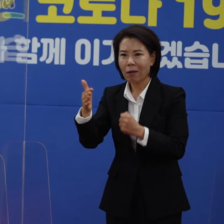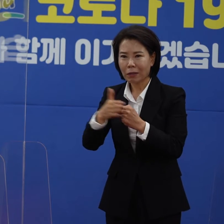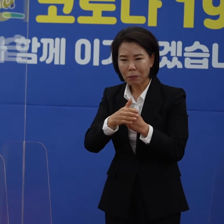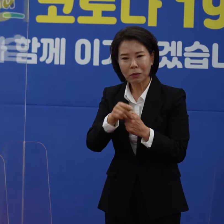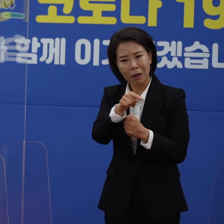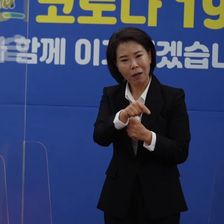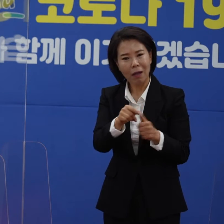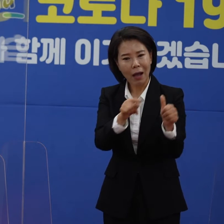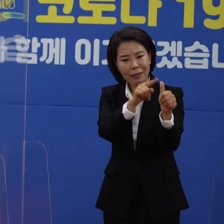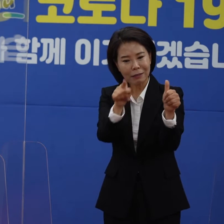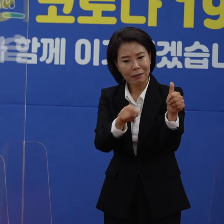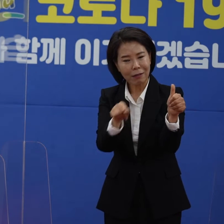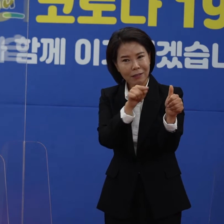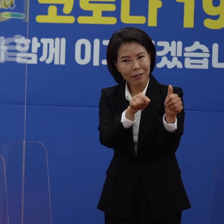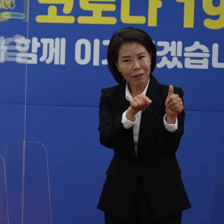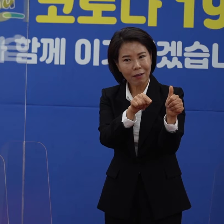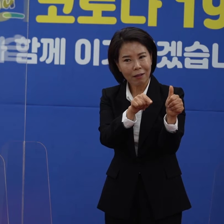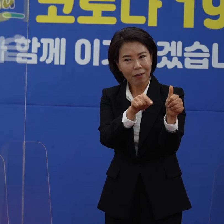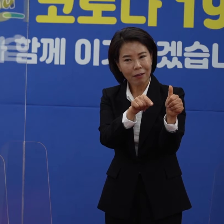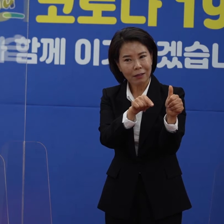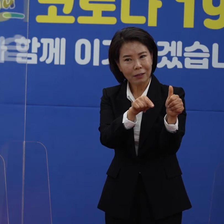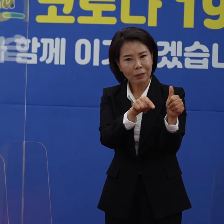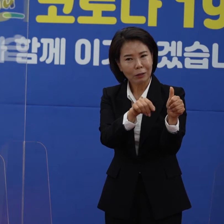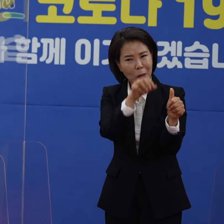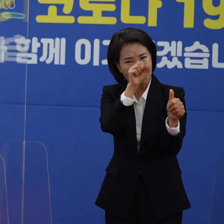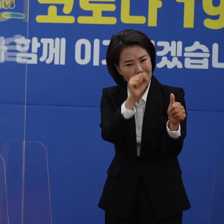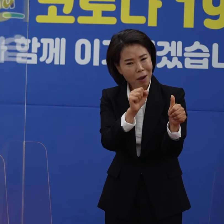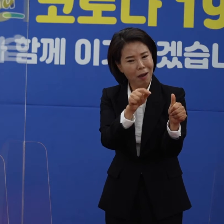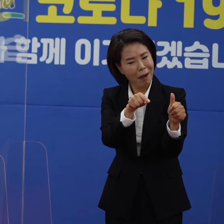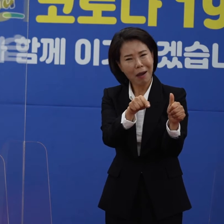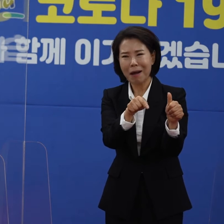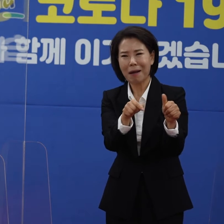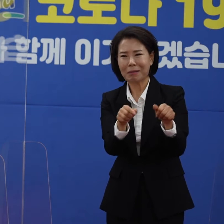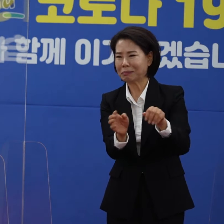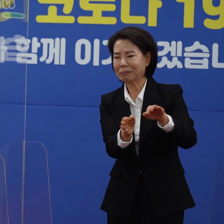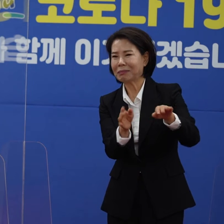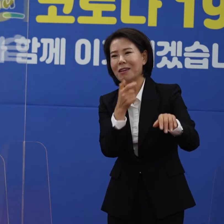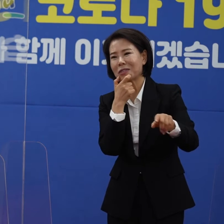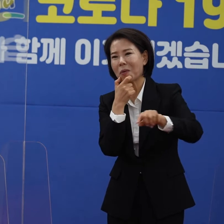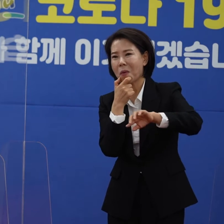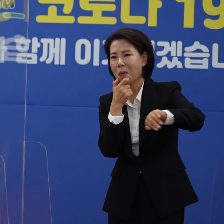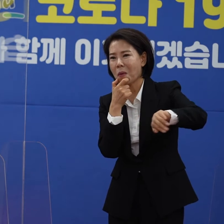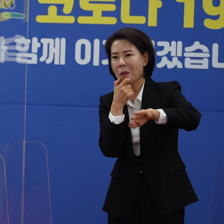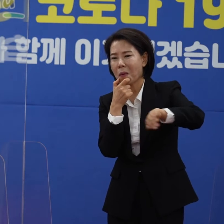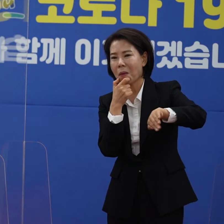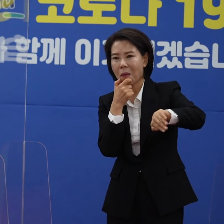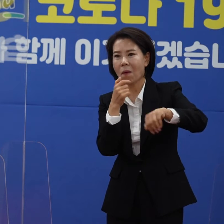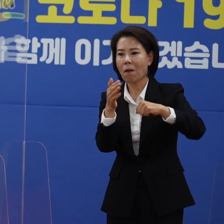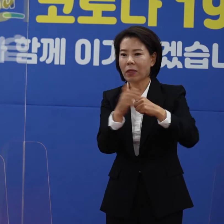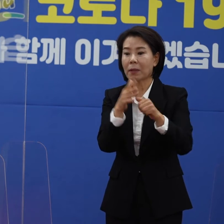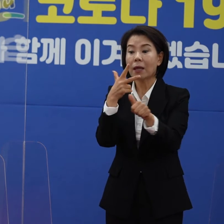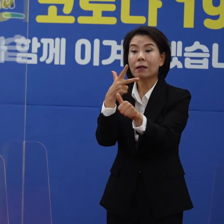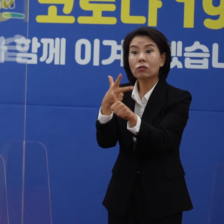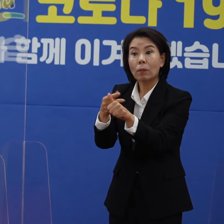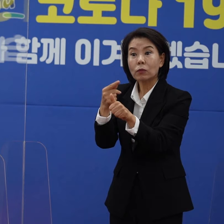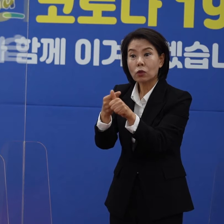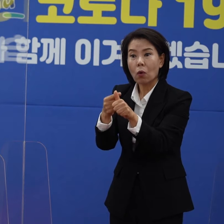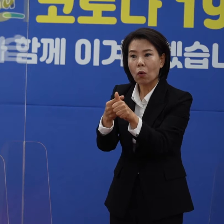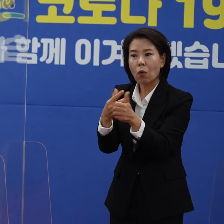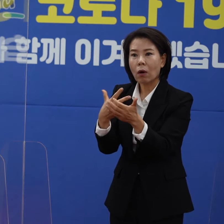상대적으로 아스트라제네카에 대한 선호도가 조금 떨어지다 보니까 접종 대상자가